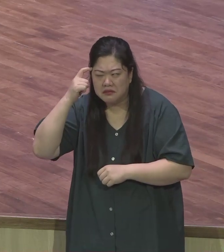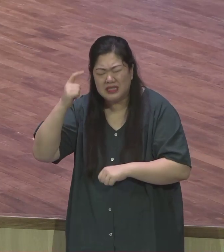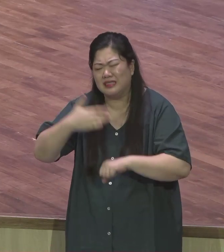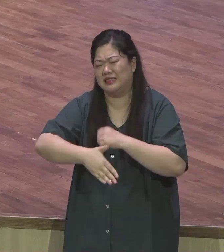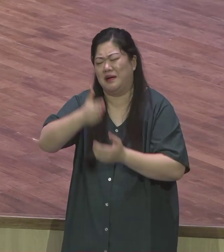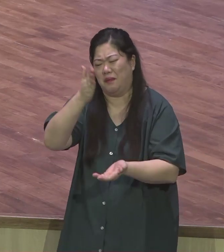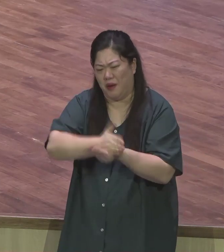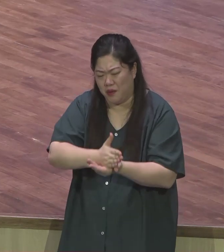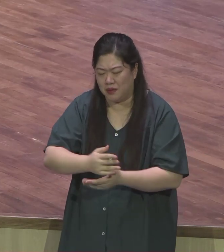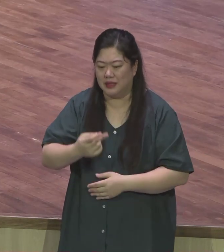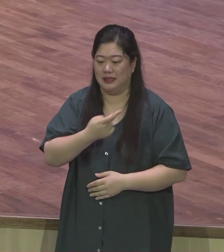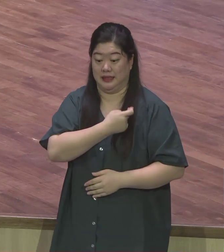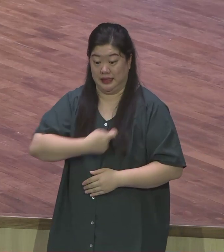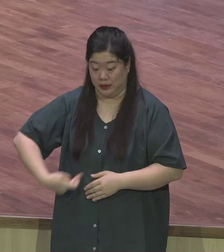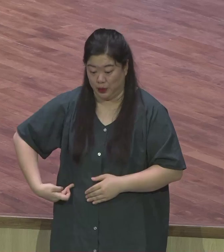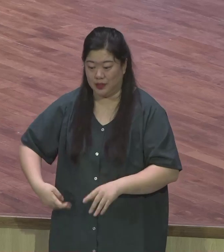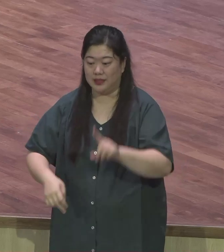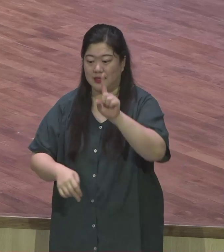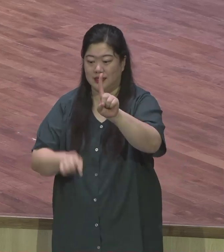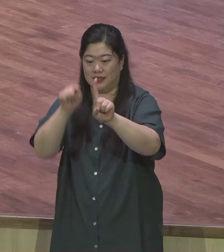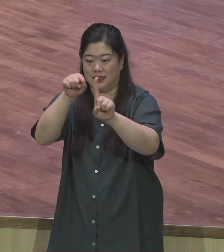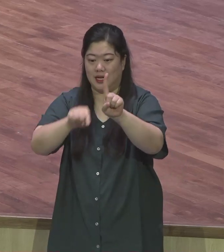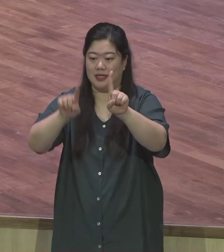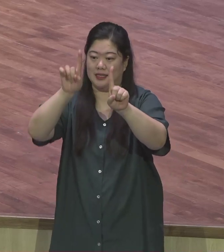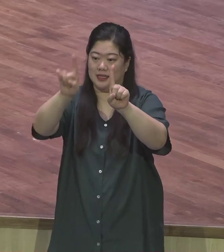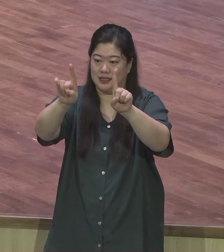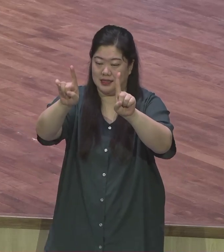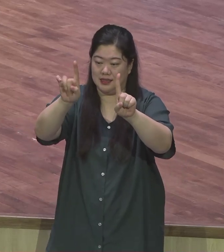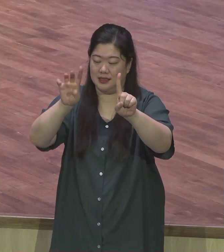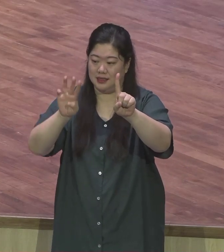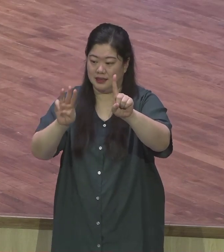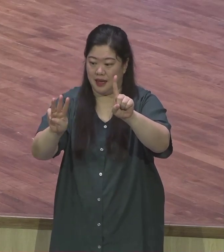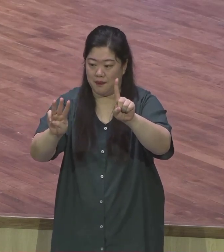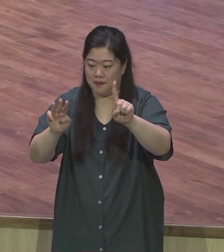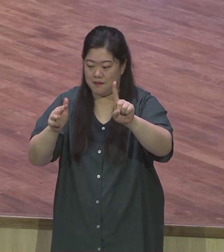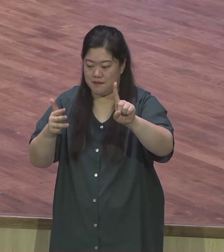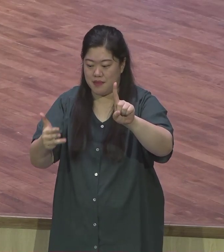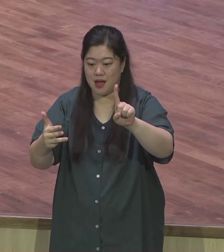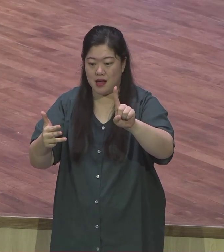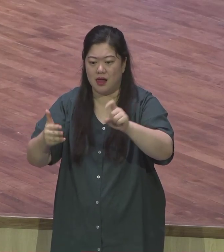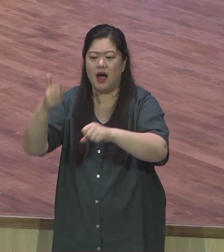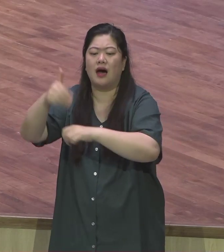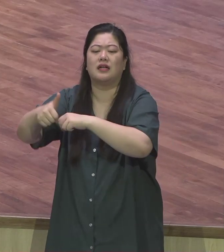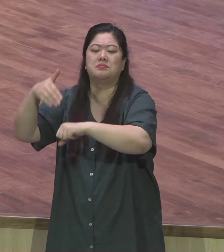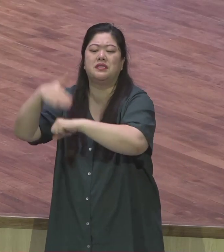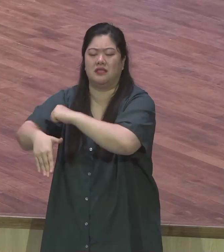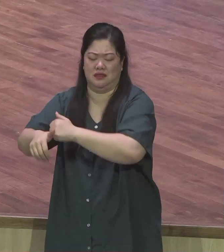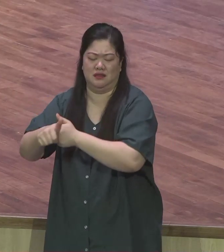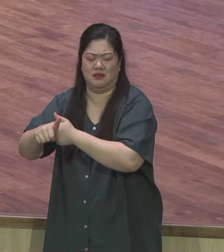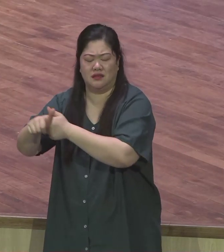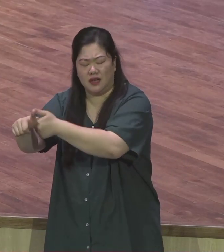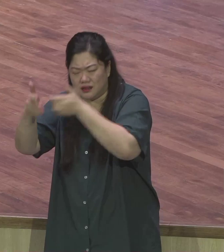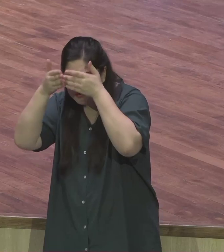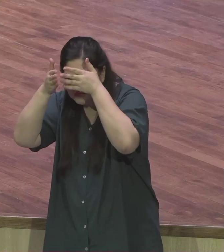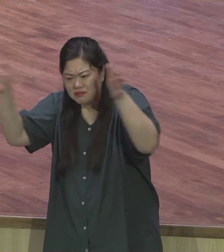1절 3절 8절을 기준한 하나님의 계산법 속으로 들어가시기를 바랍니다 그랬을 때 메뚜기 계산법이 아니라